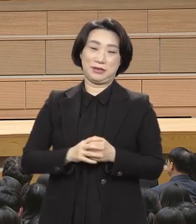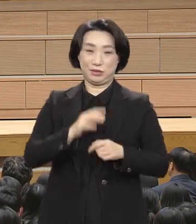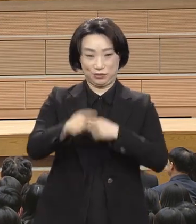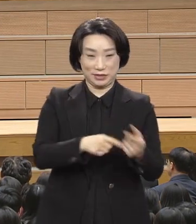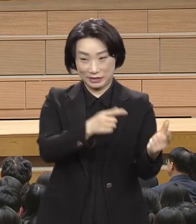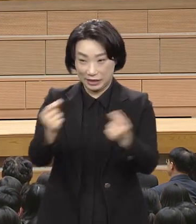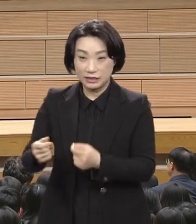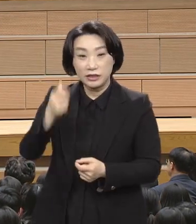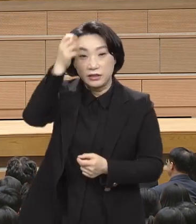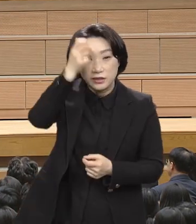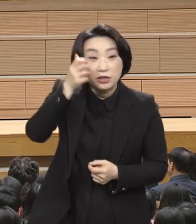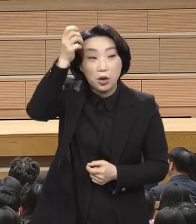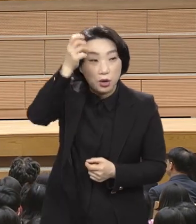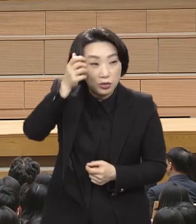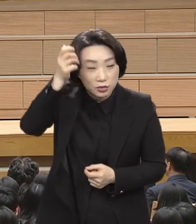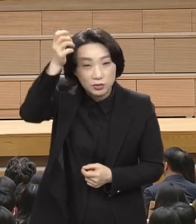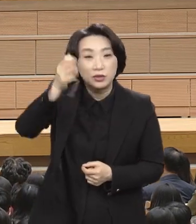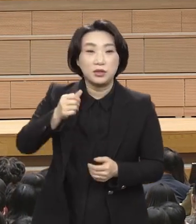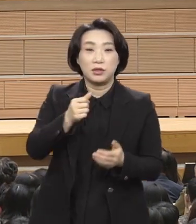비물질이요.